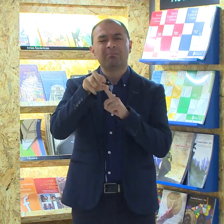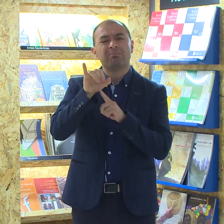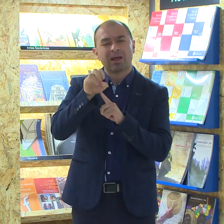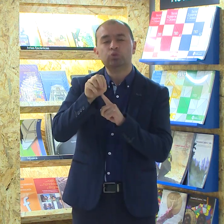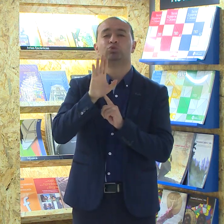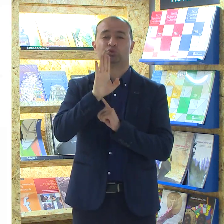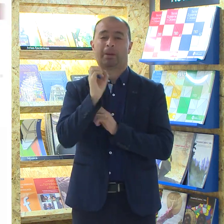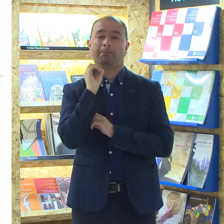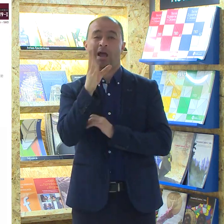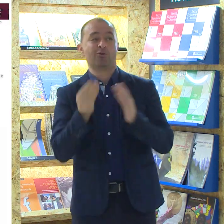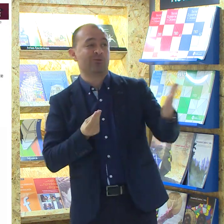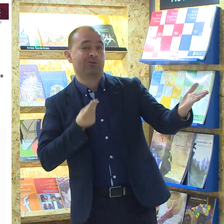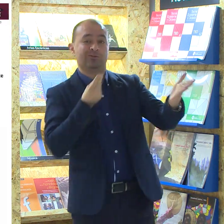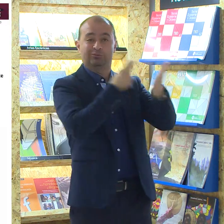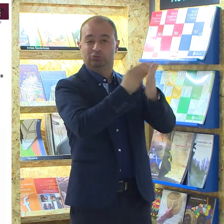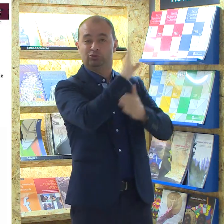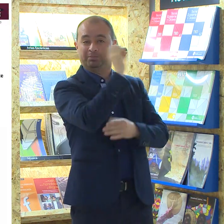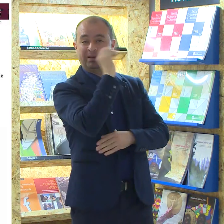PIN. Tienes que acercarte al Banco Popular